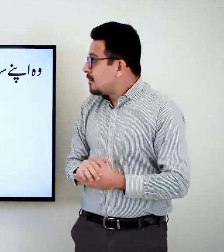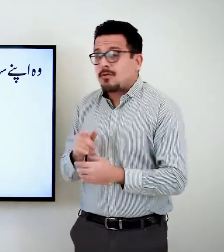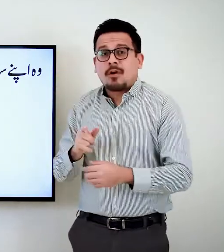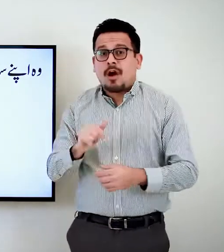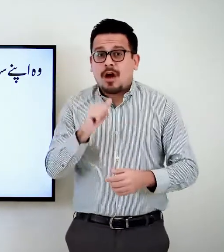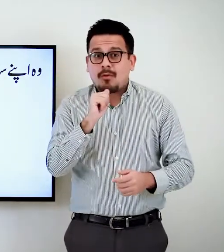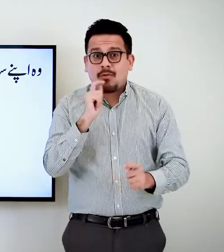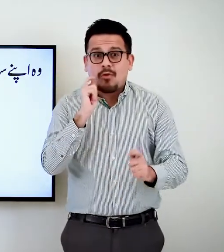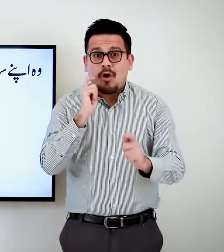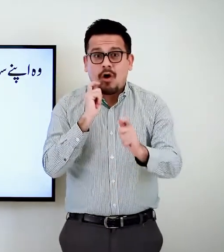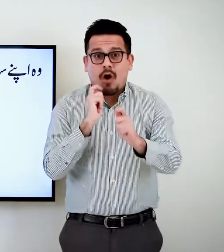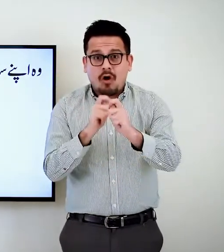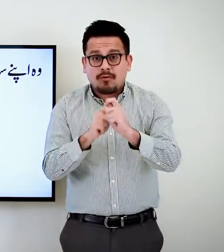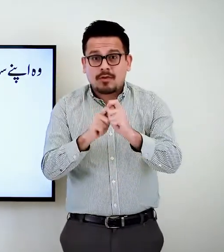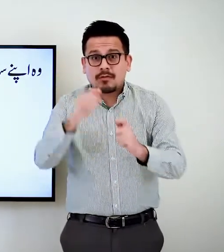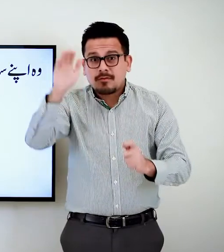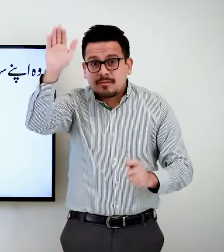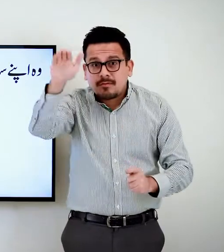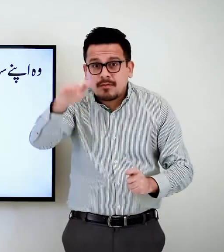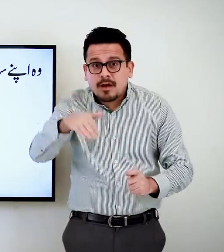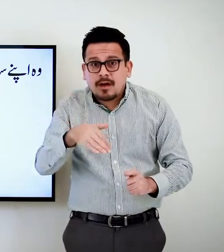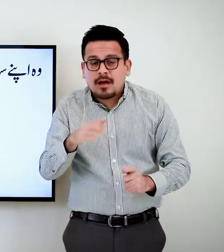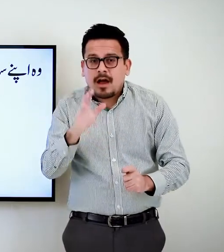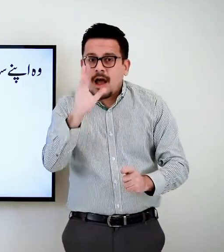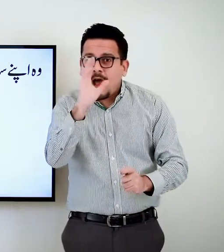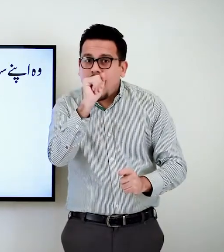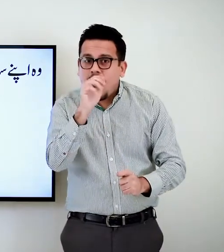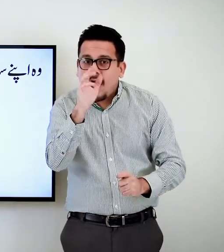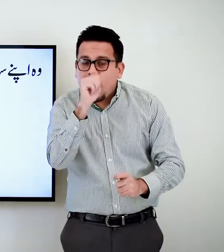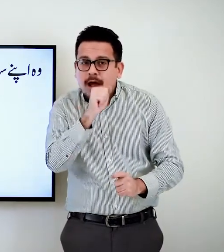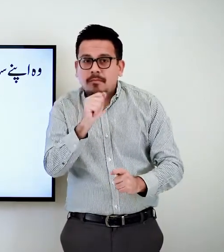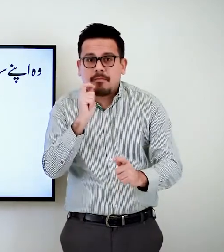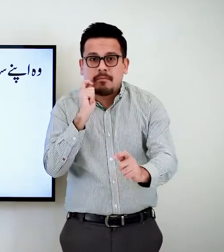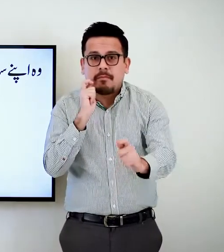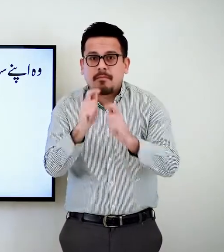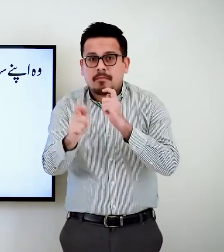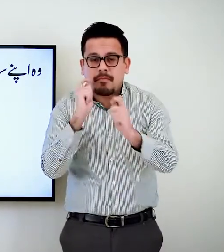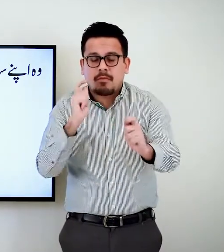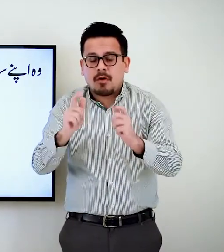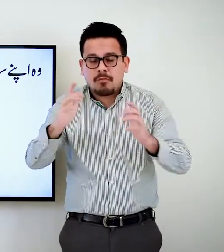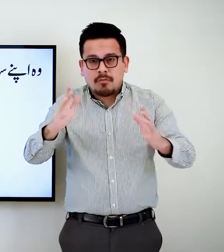अब्बू आफिस से बापसी पर अपने साथ बहुत सारे आम खरीद कर लाए